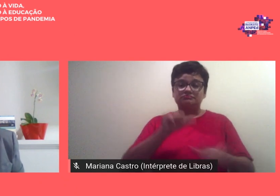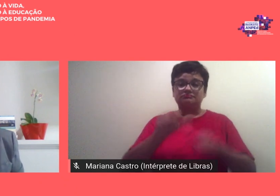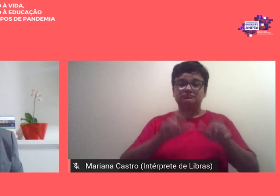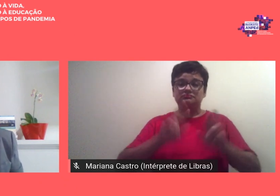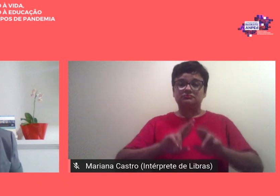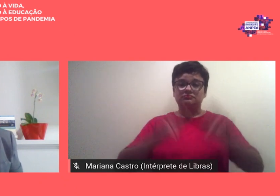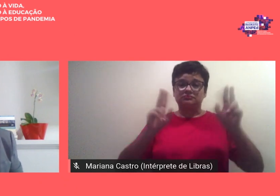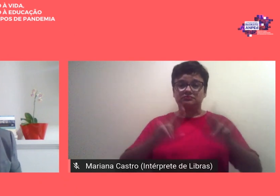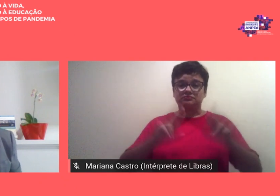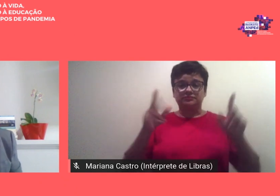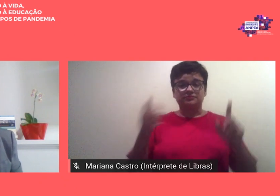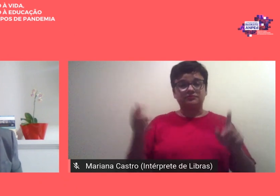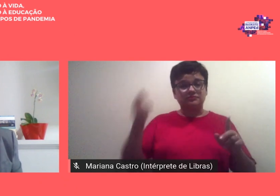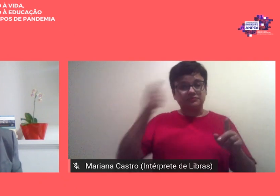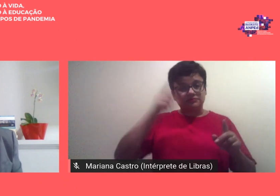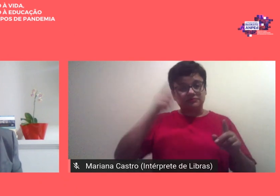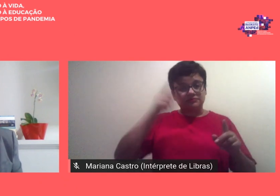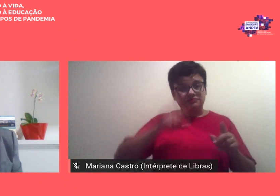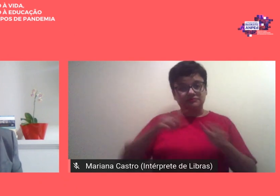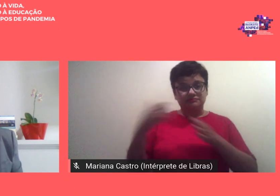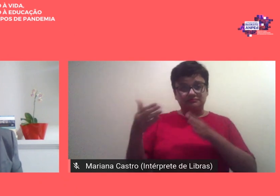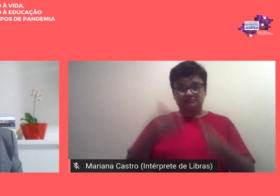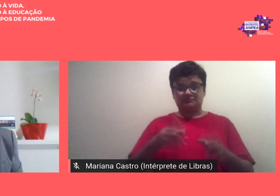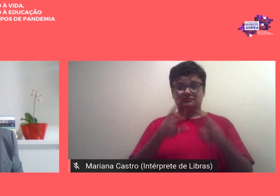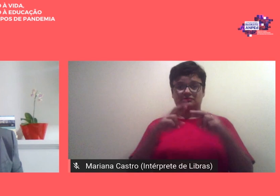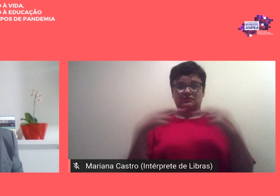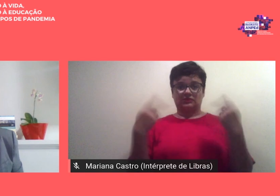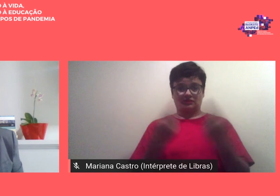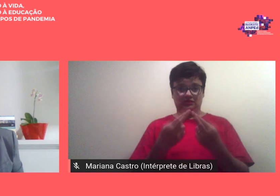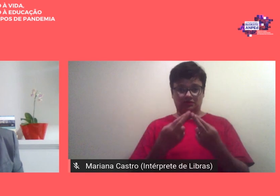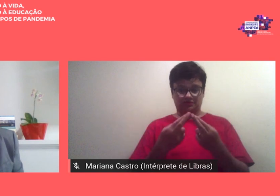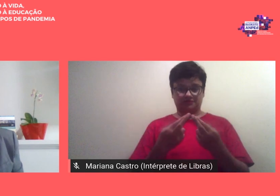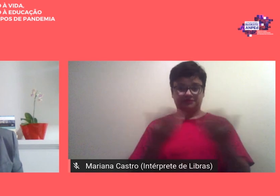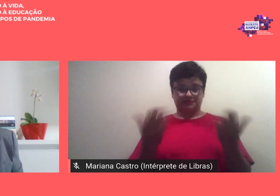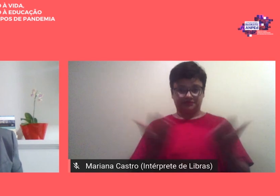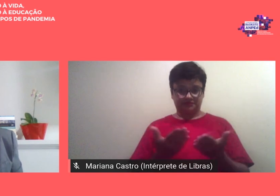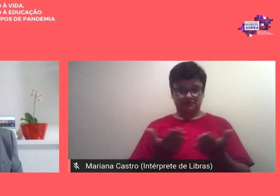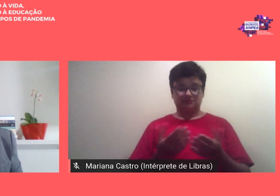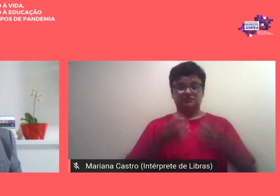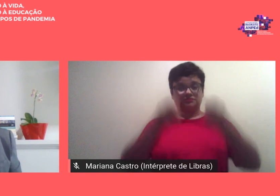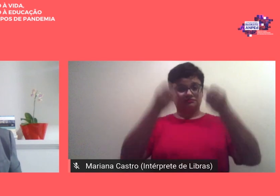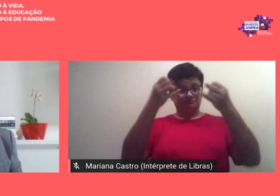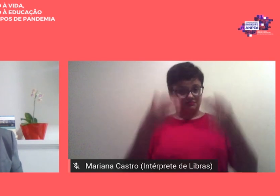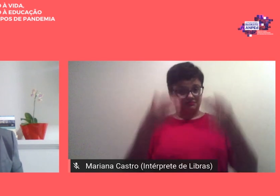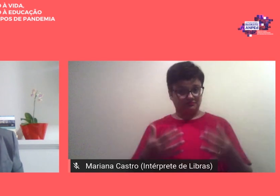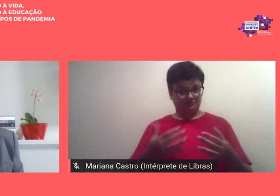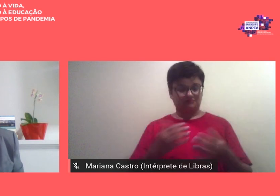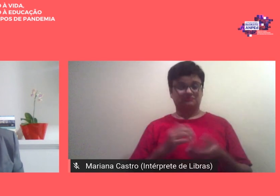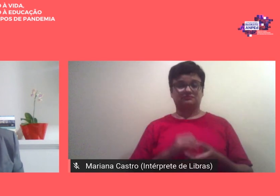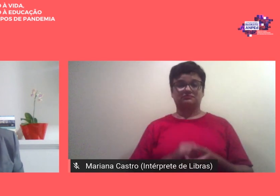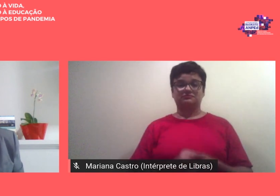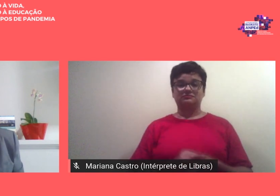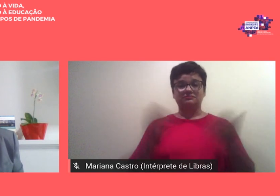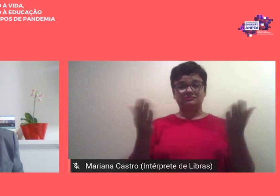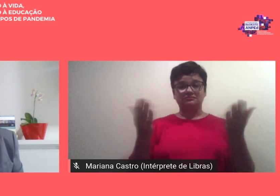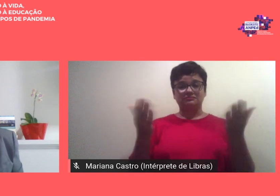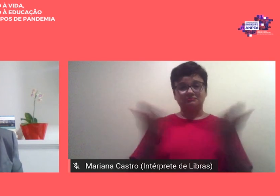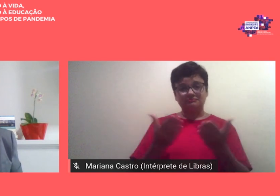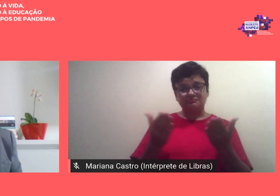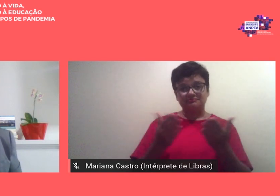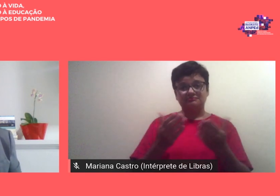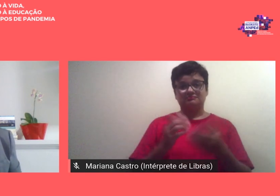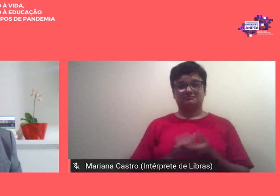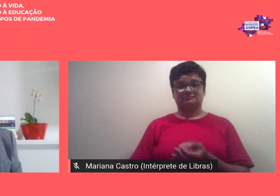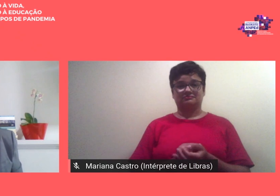a reunião regional e para falar dela no calor da sua